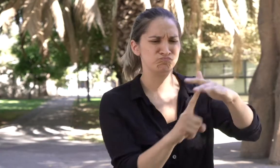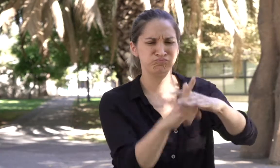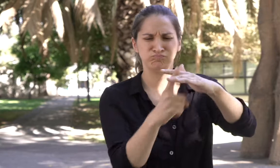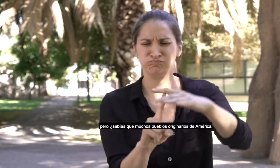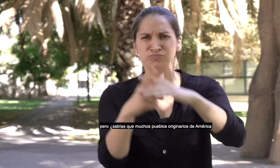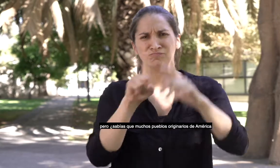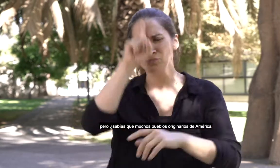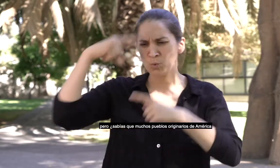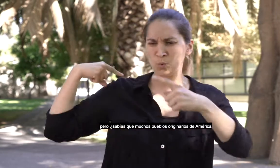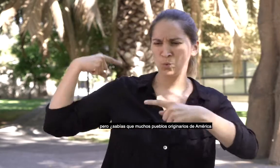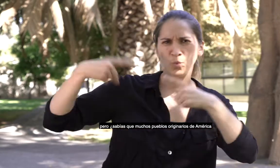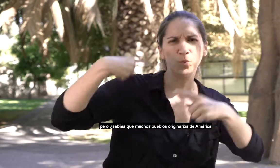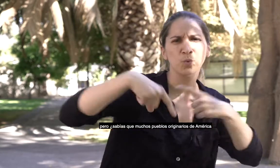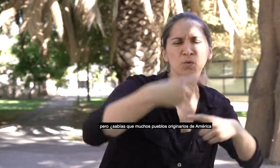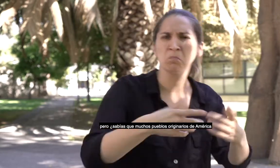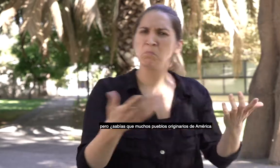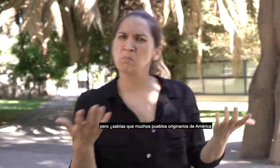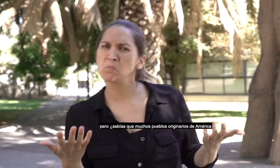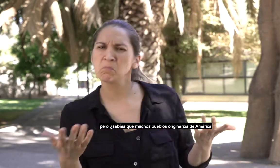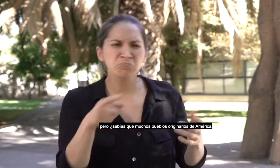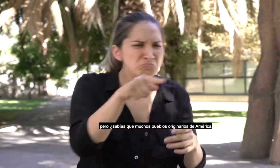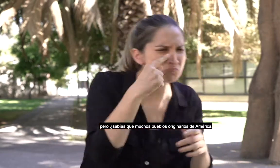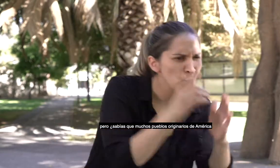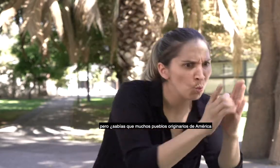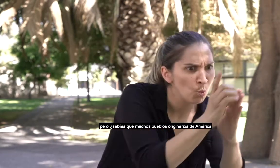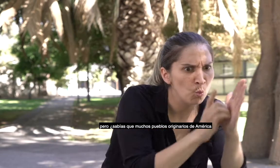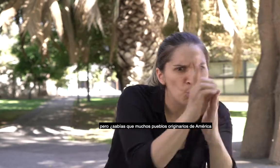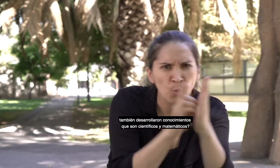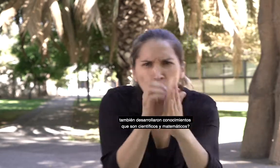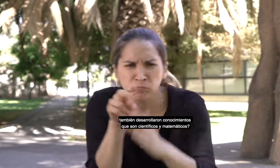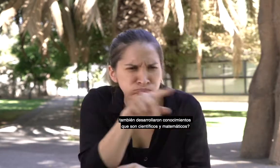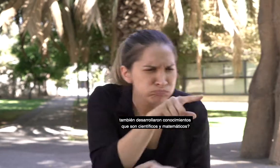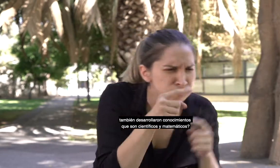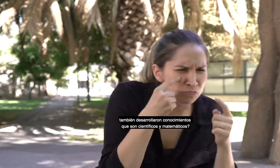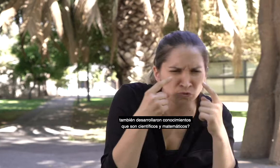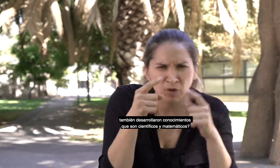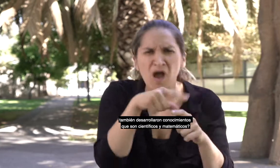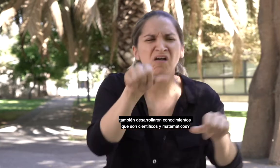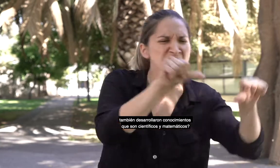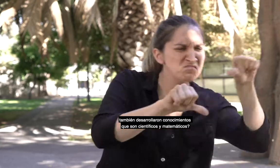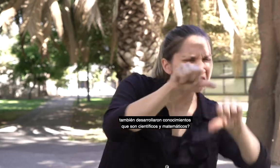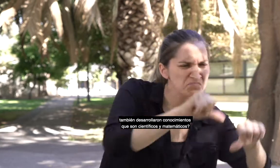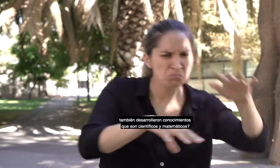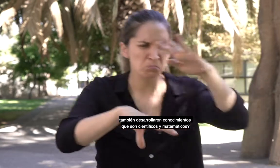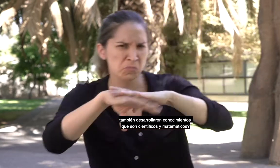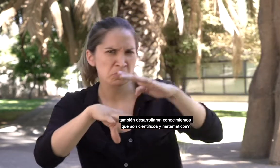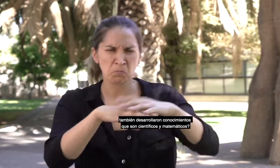Pero, ¿sabías que muchos pueblos originarios de América también desarrollaron conocimientos que son científicos y